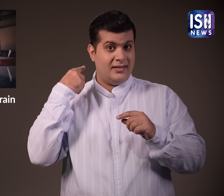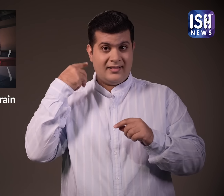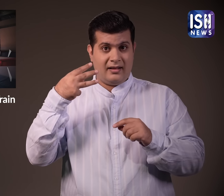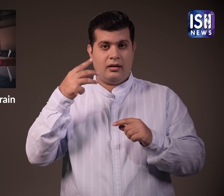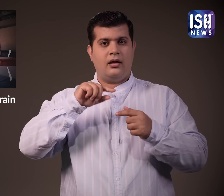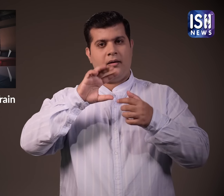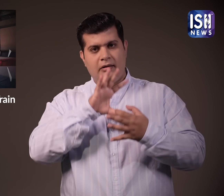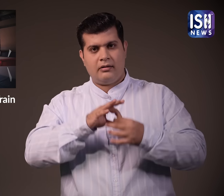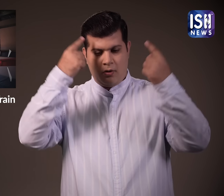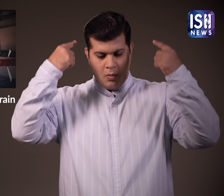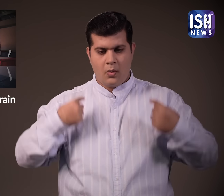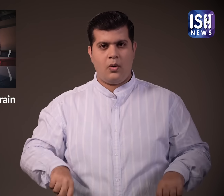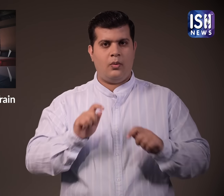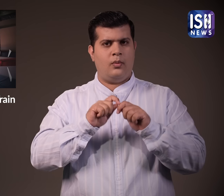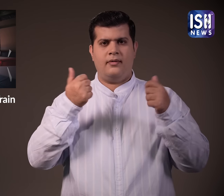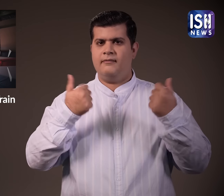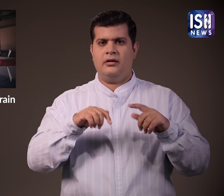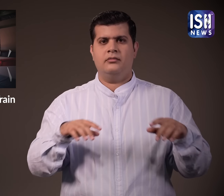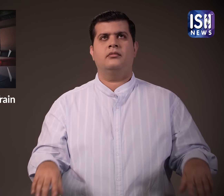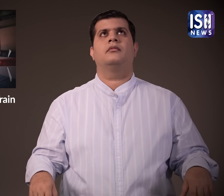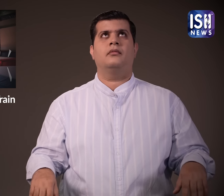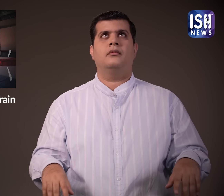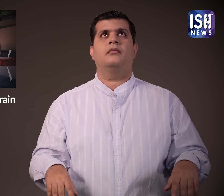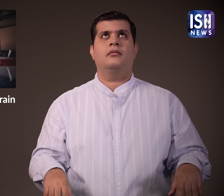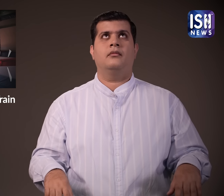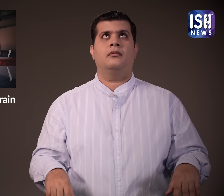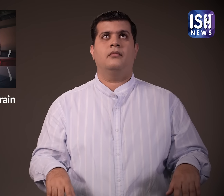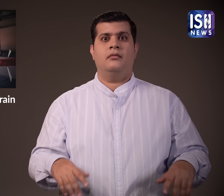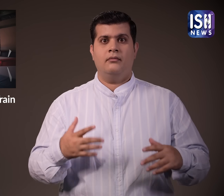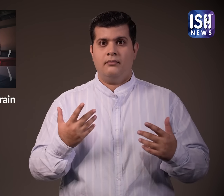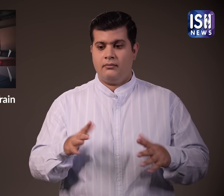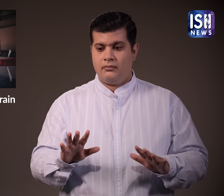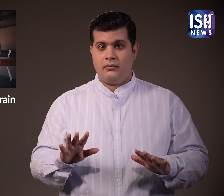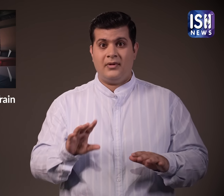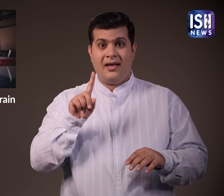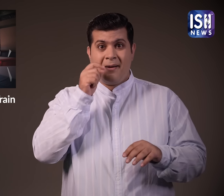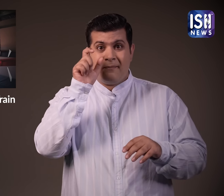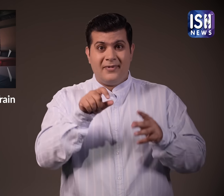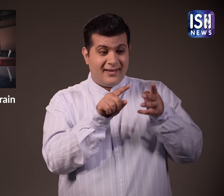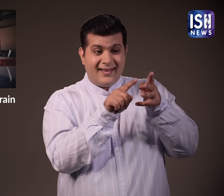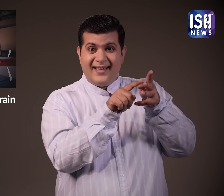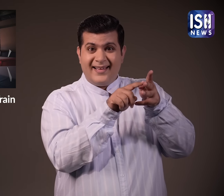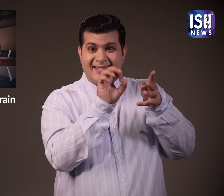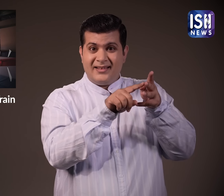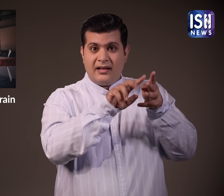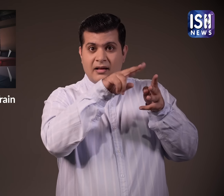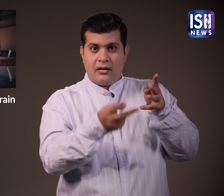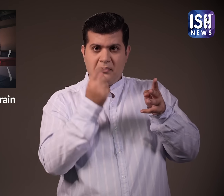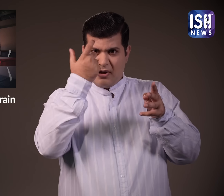इसके कारण वा लकवा ग्रस्त हो गए मध्यबर्थ पर बैटे व्यक्ति को कोई चोट